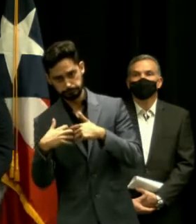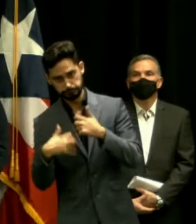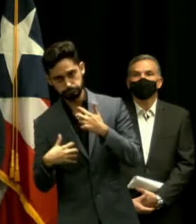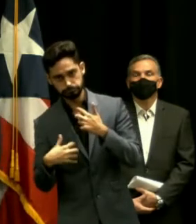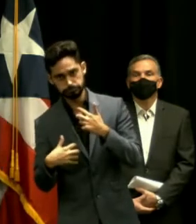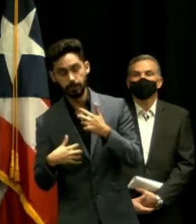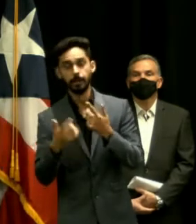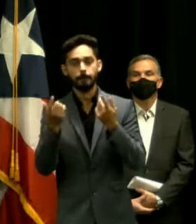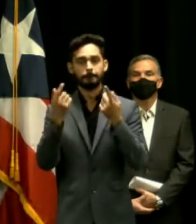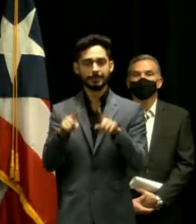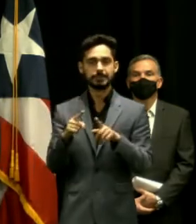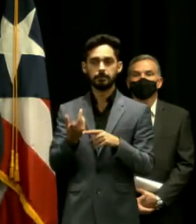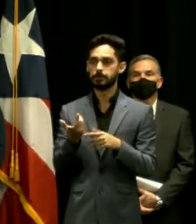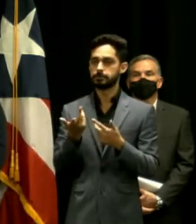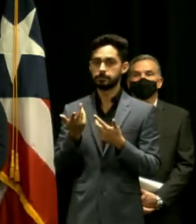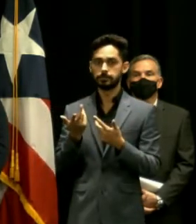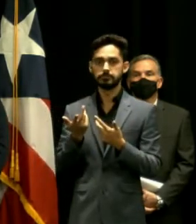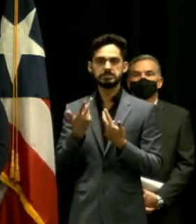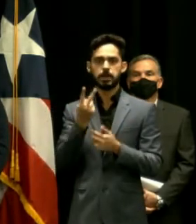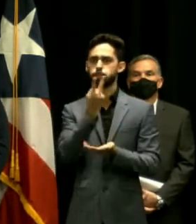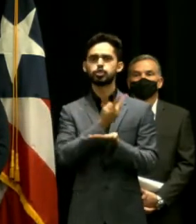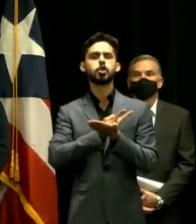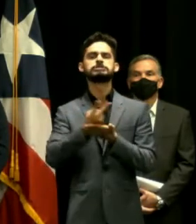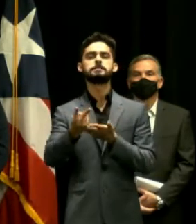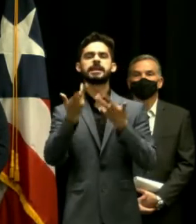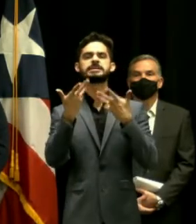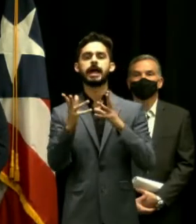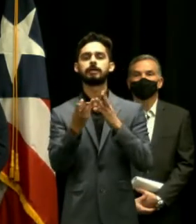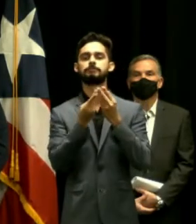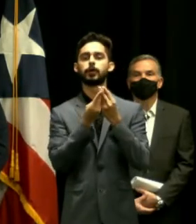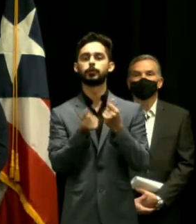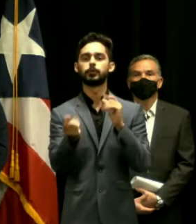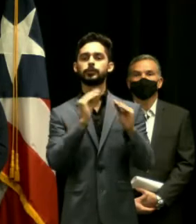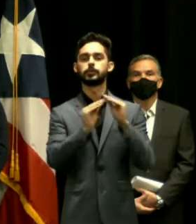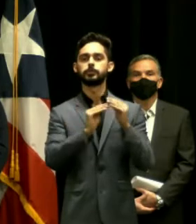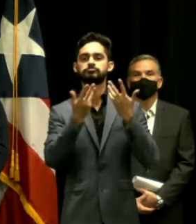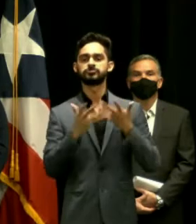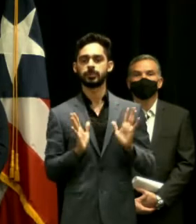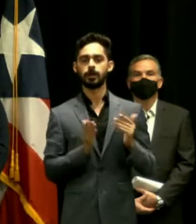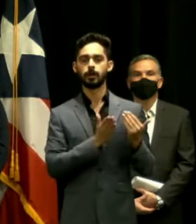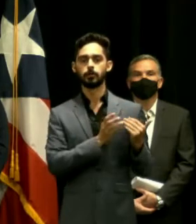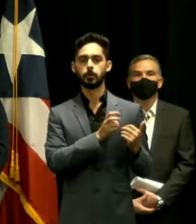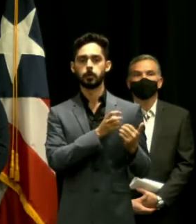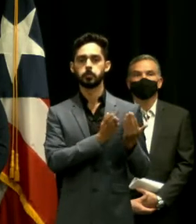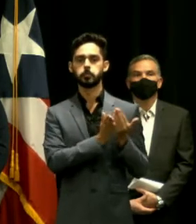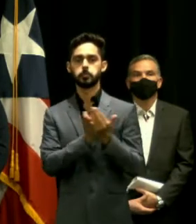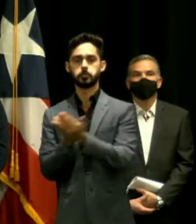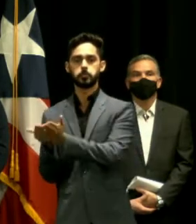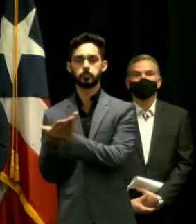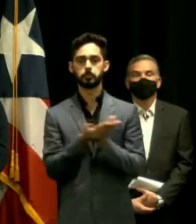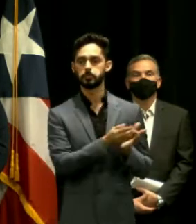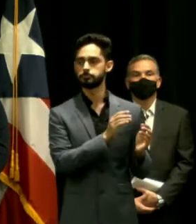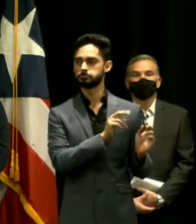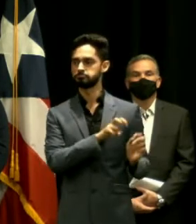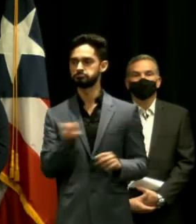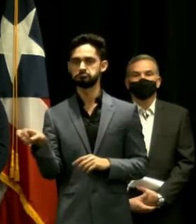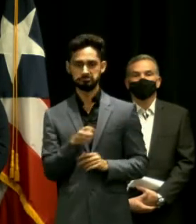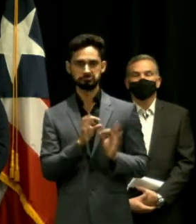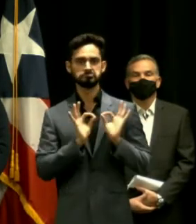semanas ya estaba básicamente resuelta la situación lo mismo ocurrió ahora con